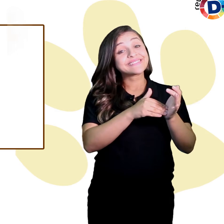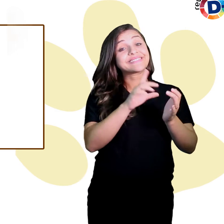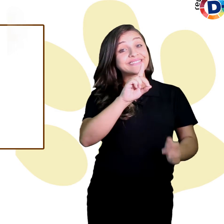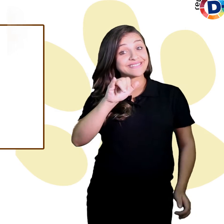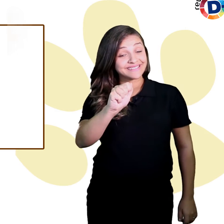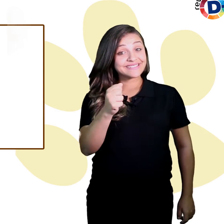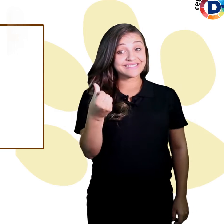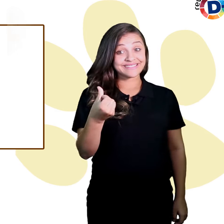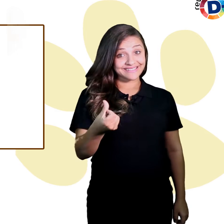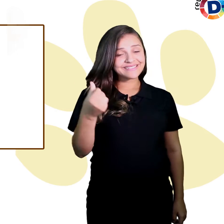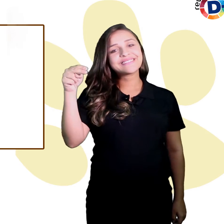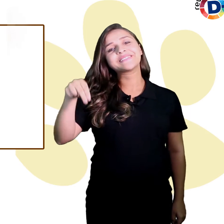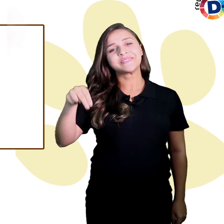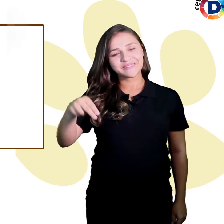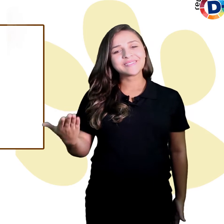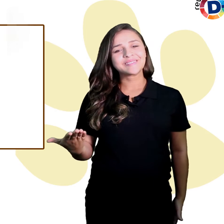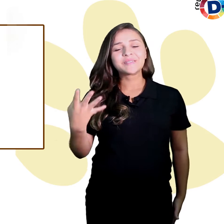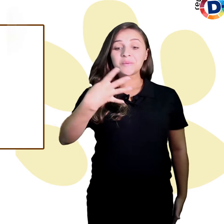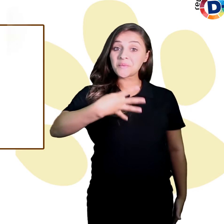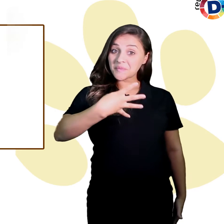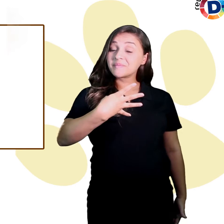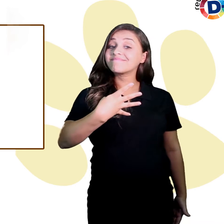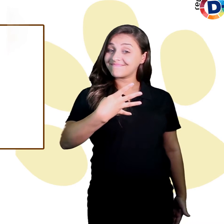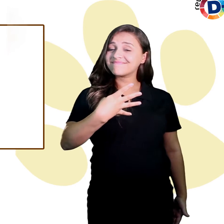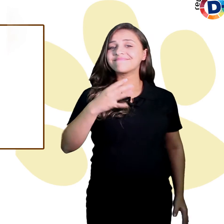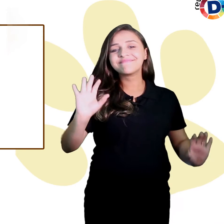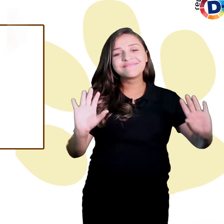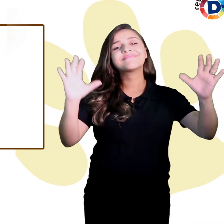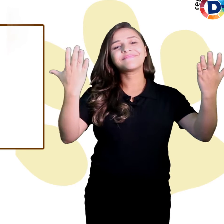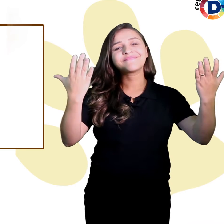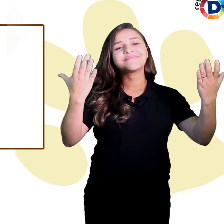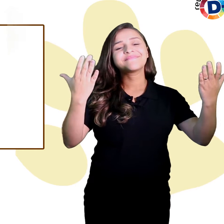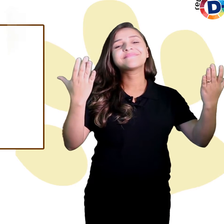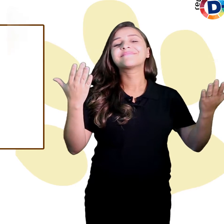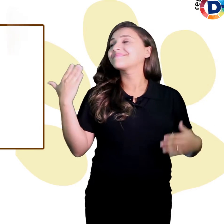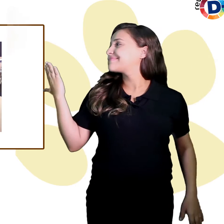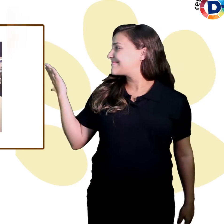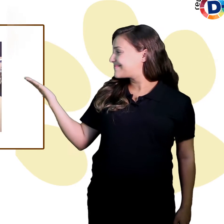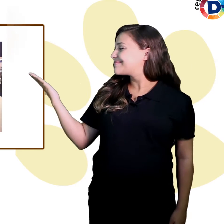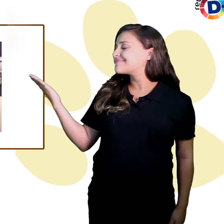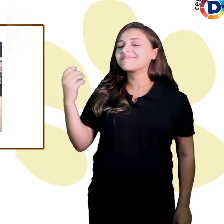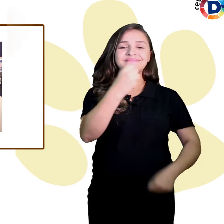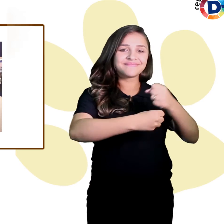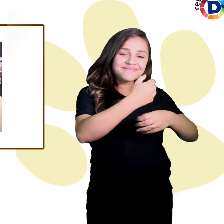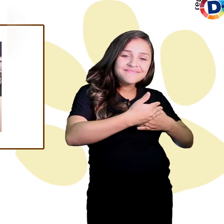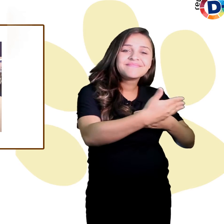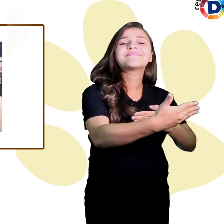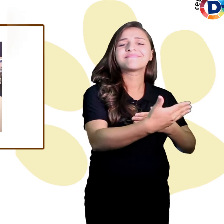edição do Espaço Acessibilidade da FES Turis 2016, feira de negócios turísticos